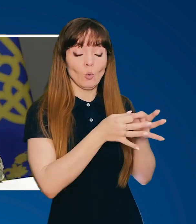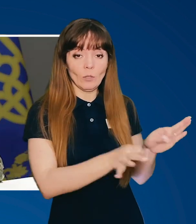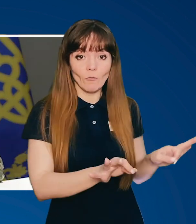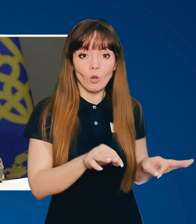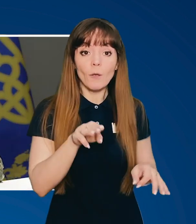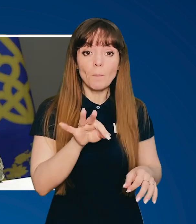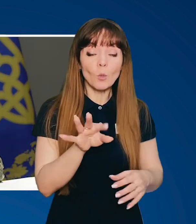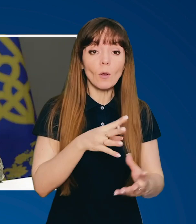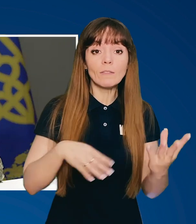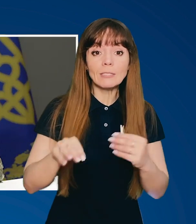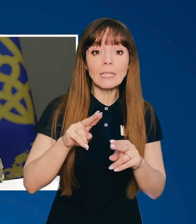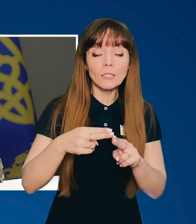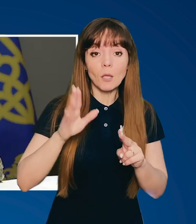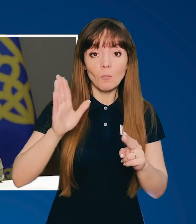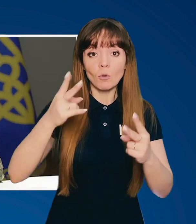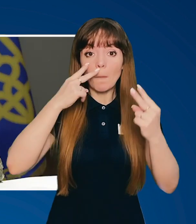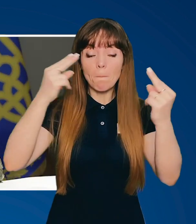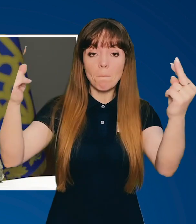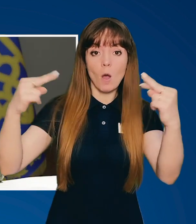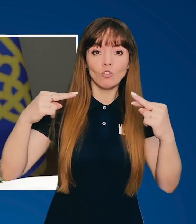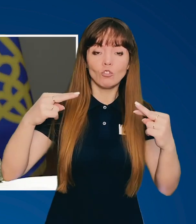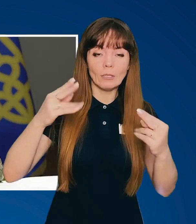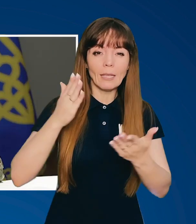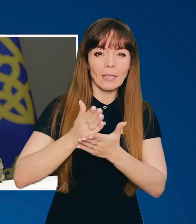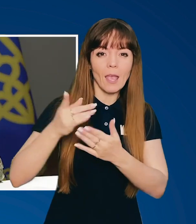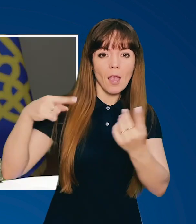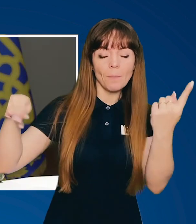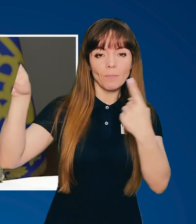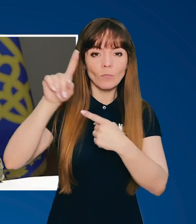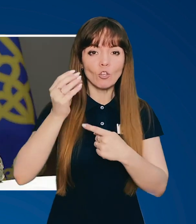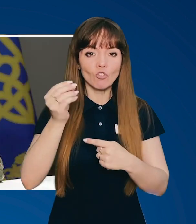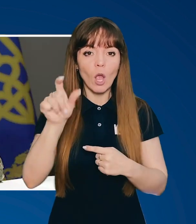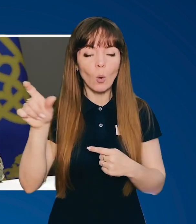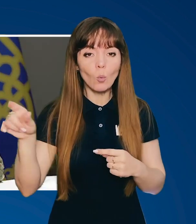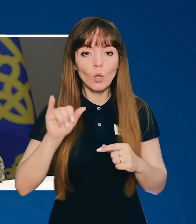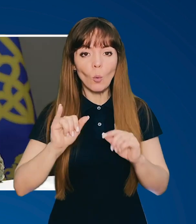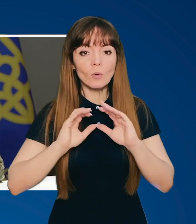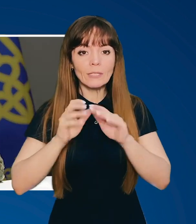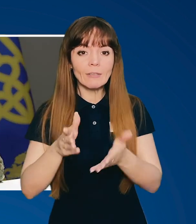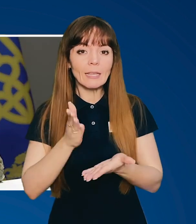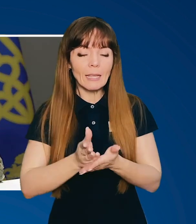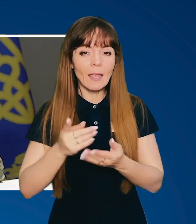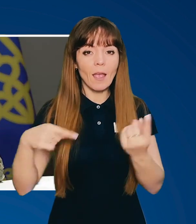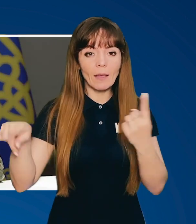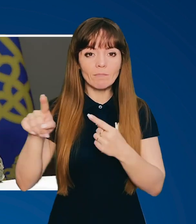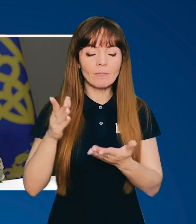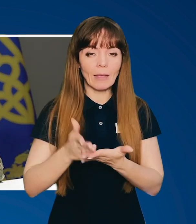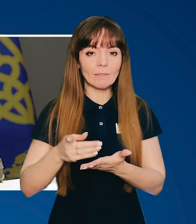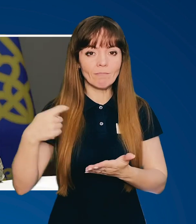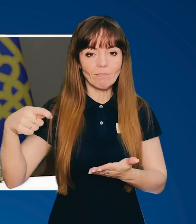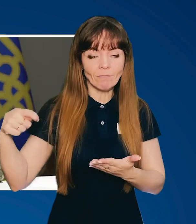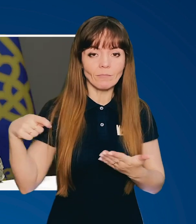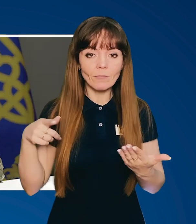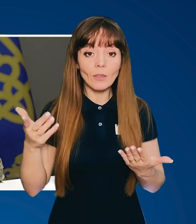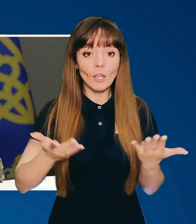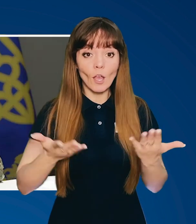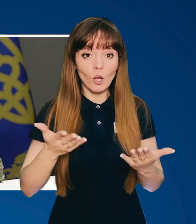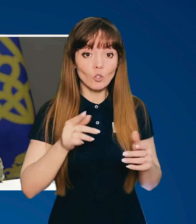дозволити, то все це будуть бачити ймовірно. Є такі ще люди у світі, є такі ще лідери. І якщо